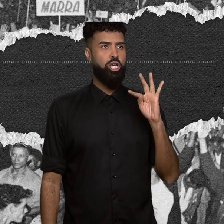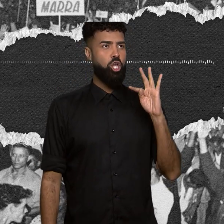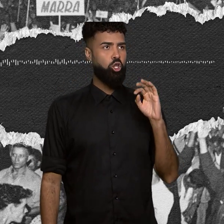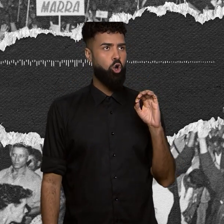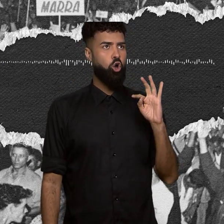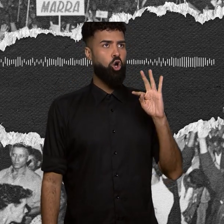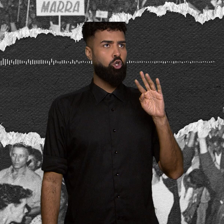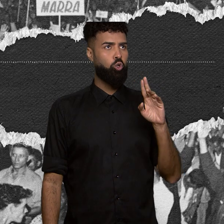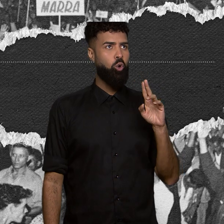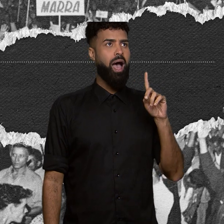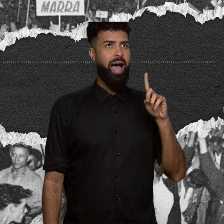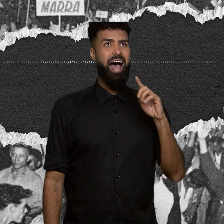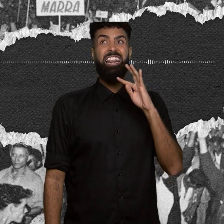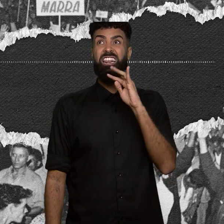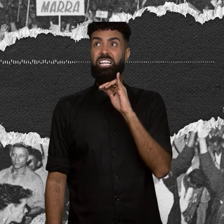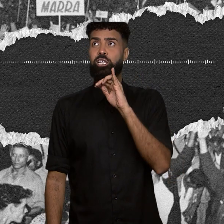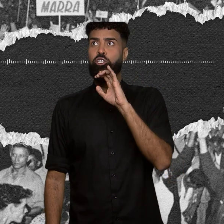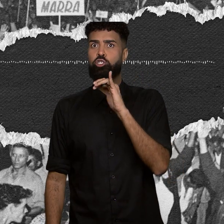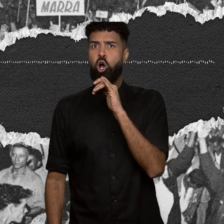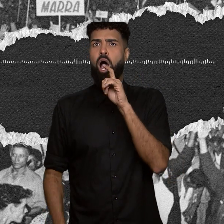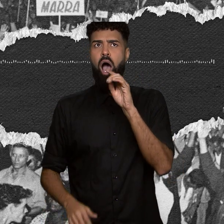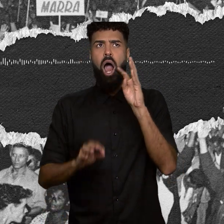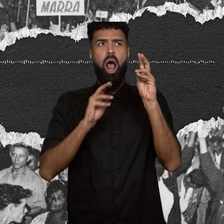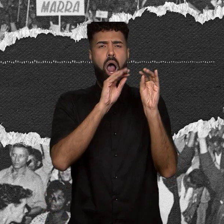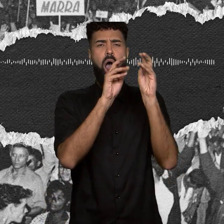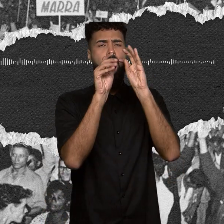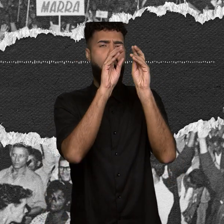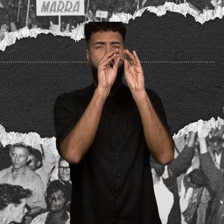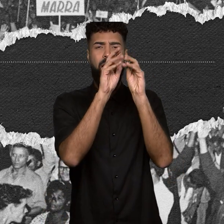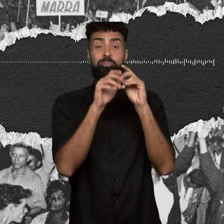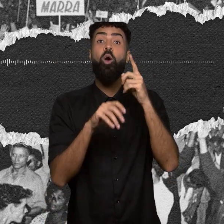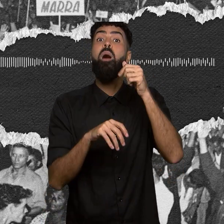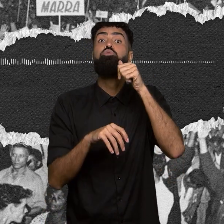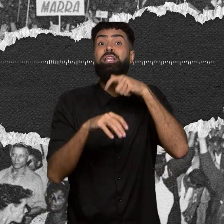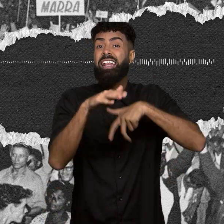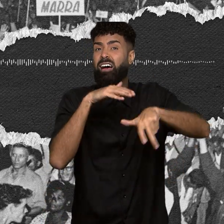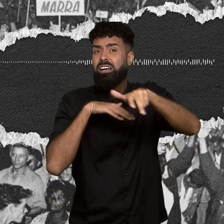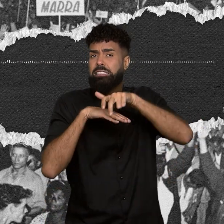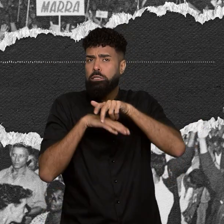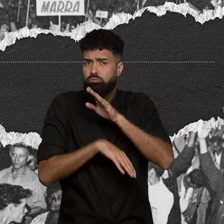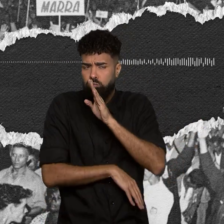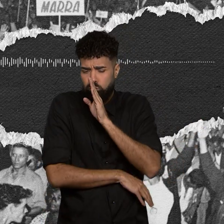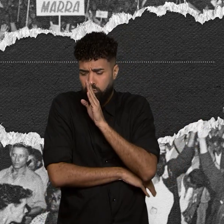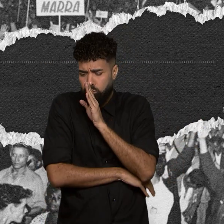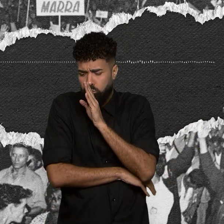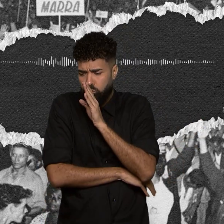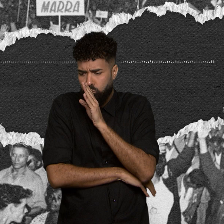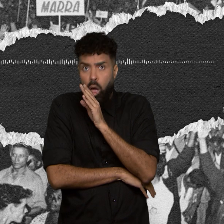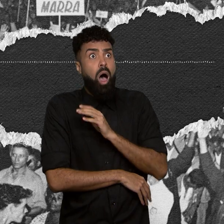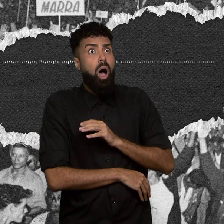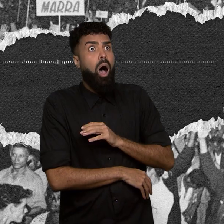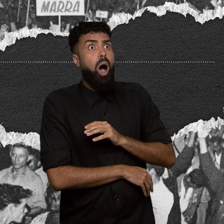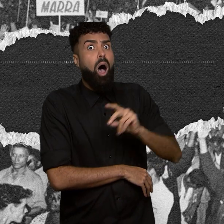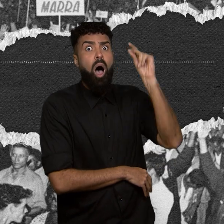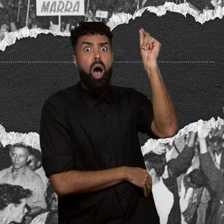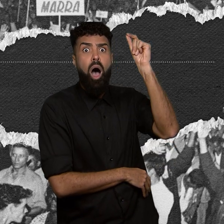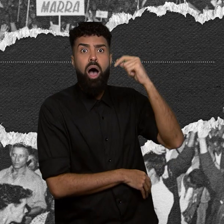E uma mulher que participava, não lembro o nome dela, lá pelas tantas ela falou assim, ó, e bateu assim na cabeça.